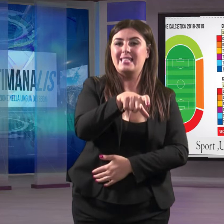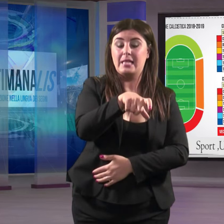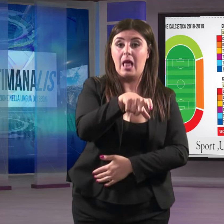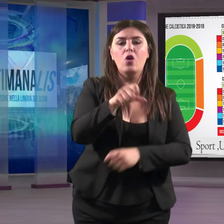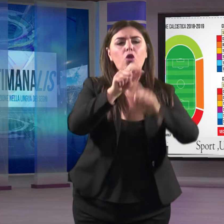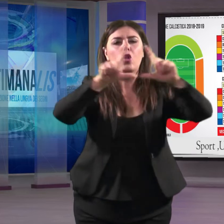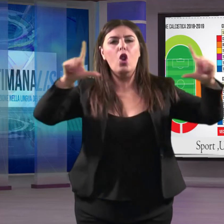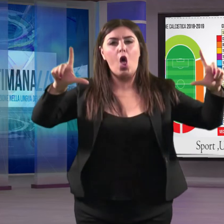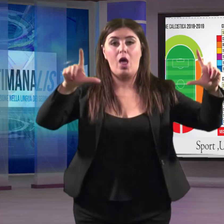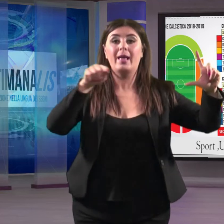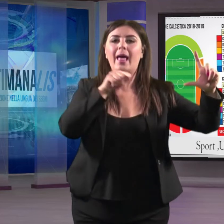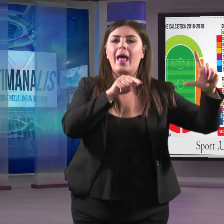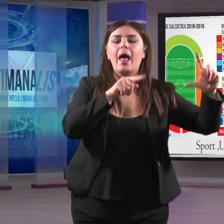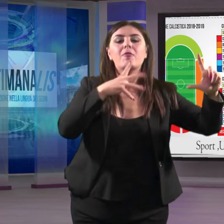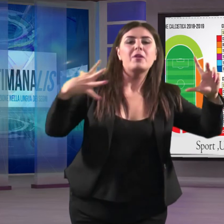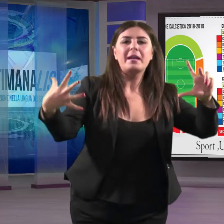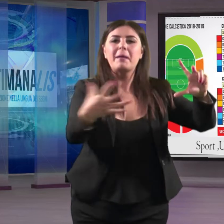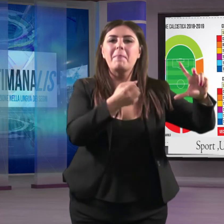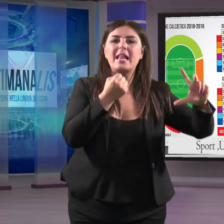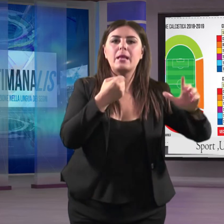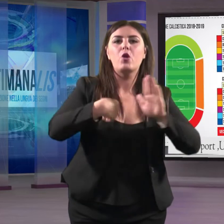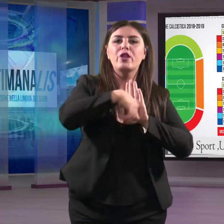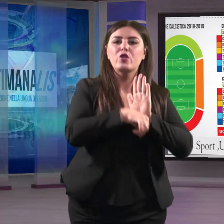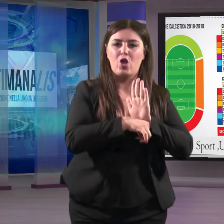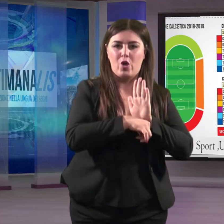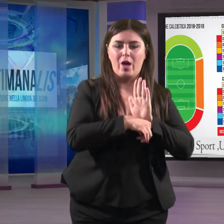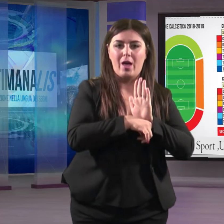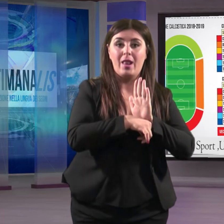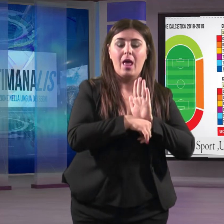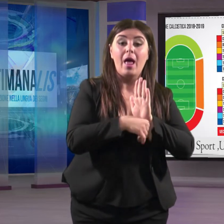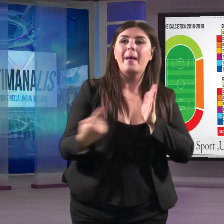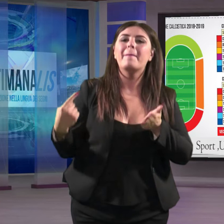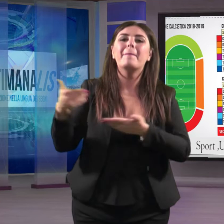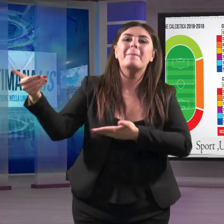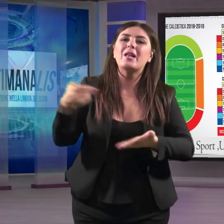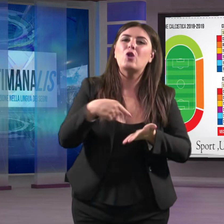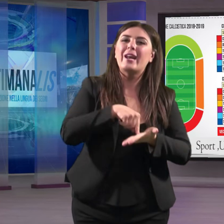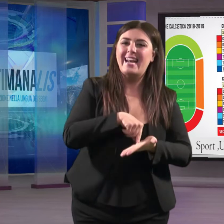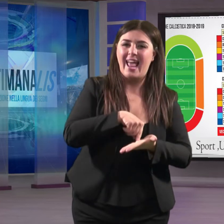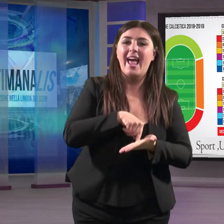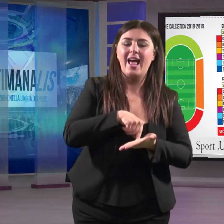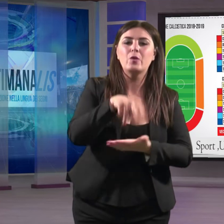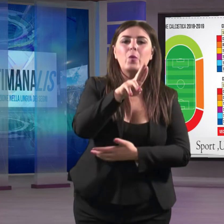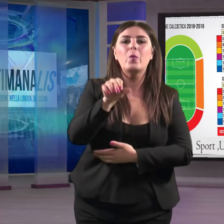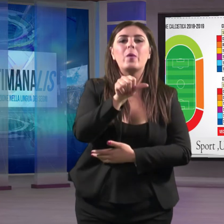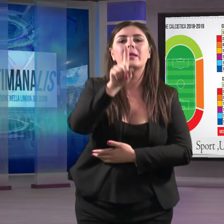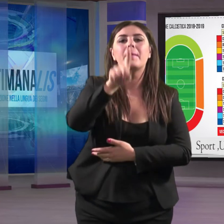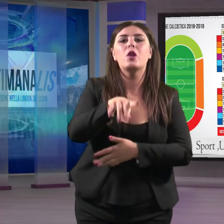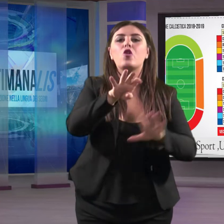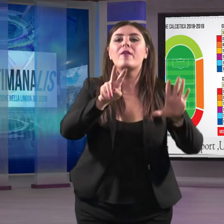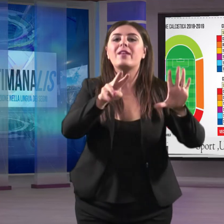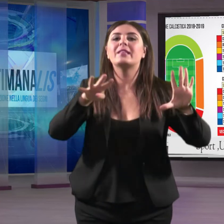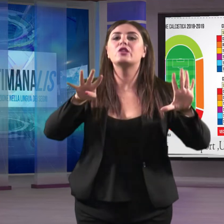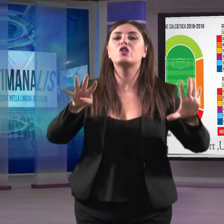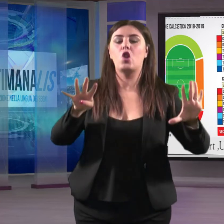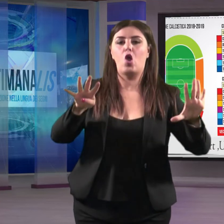quest'anno è Riprendiamoci la storia, bentornata US 1929, che richiama il